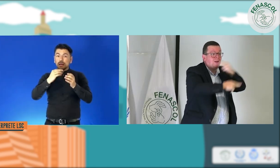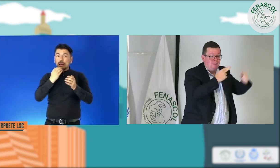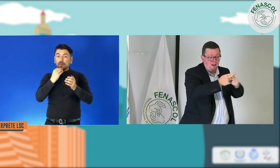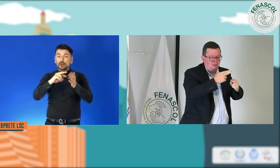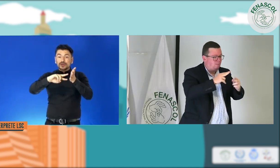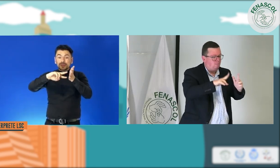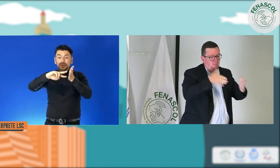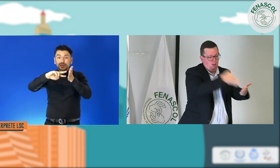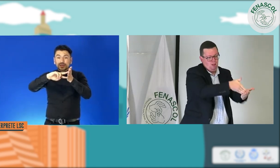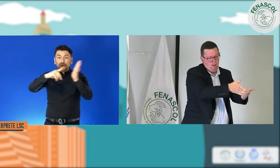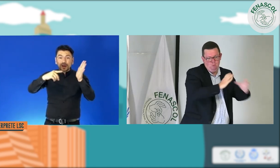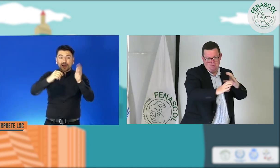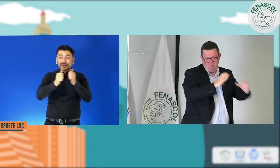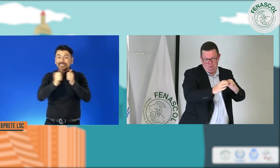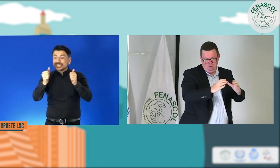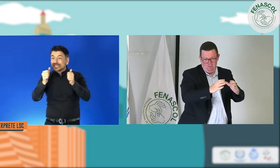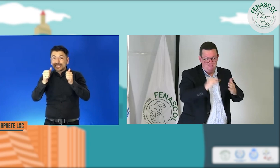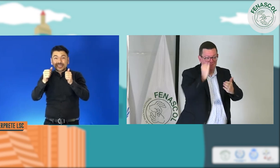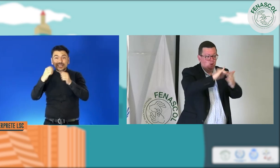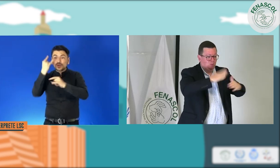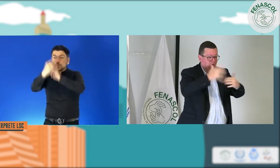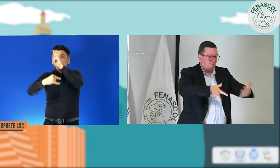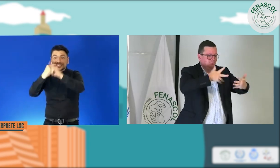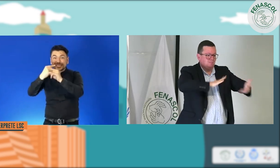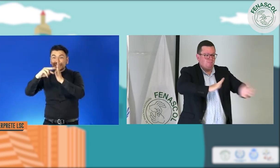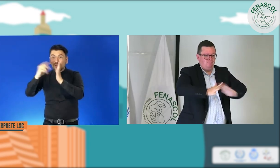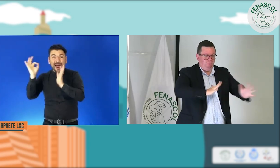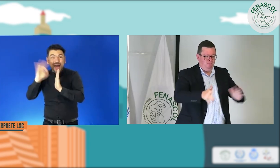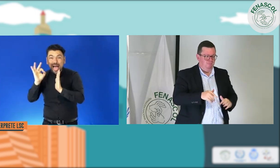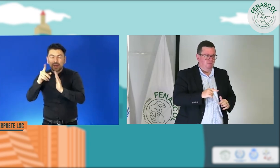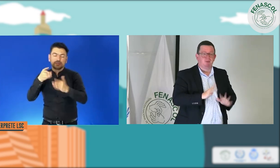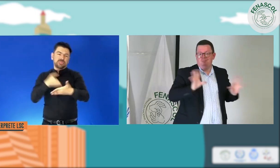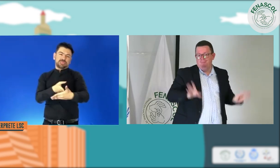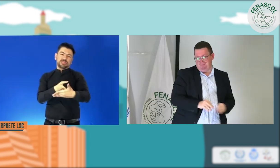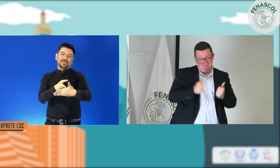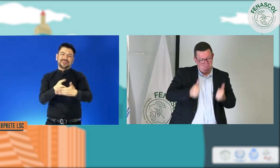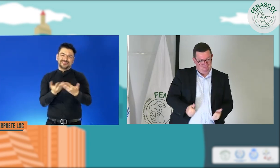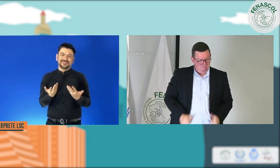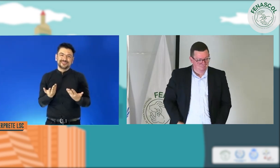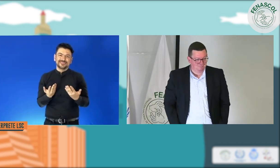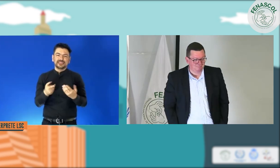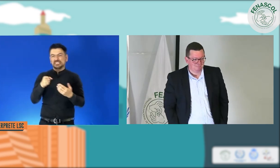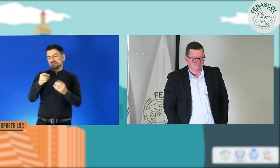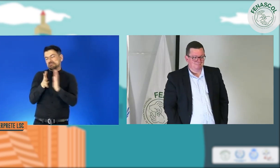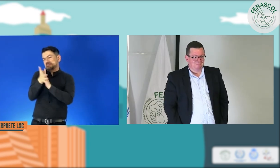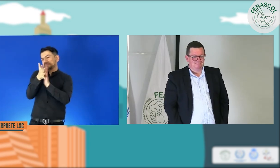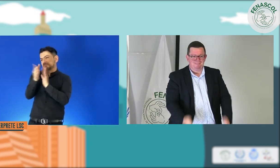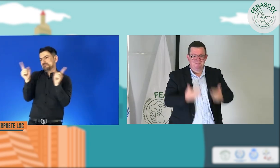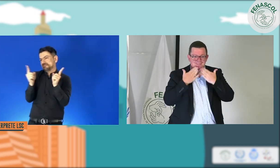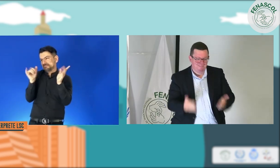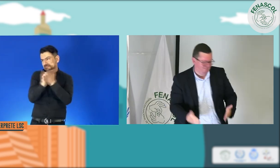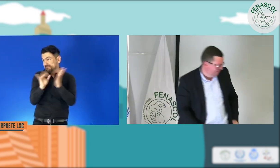fácil de los celulares. Si no se tuviera ese diseño universal, pues sería otra barrera más, pero es eso. Gracias.